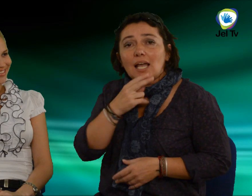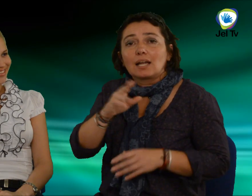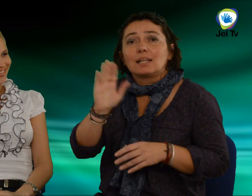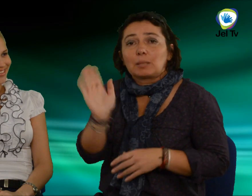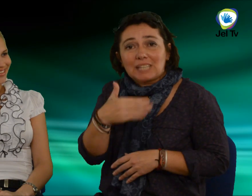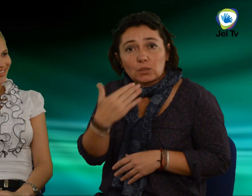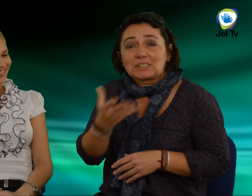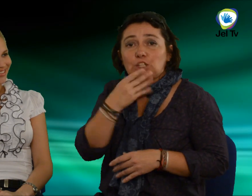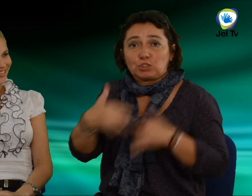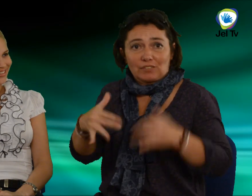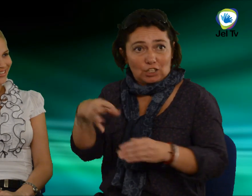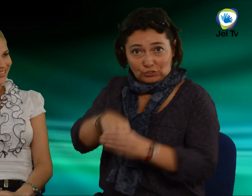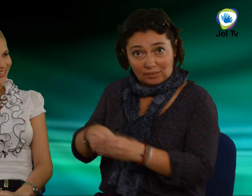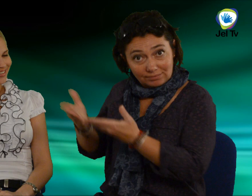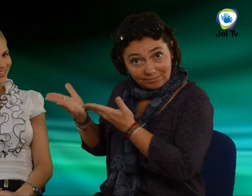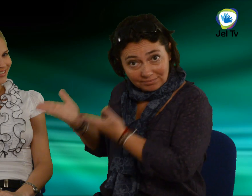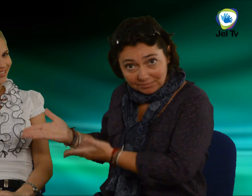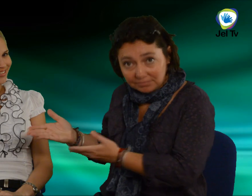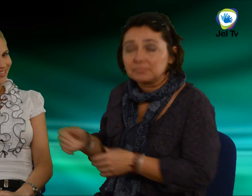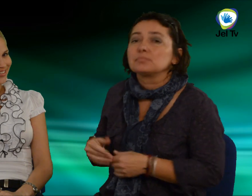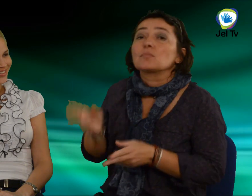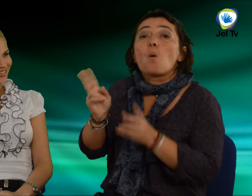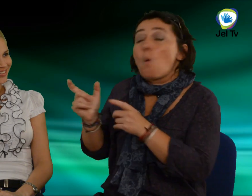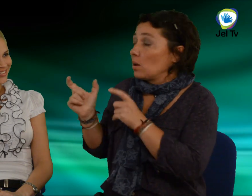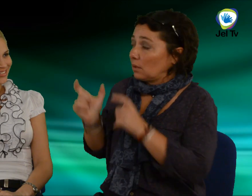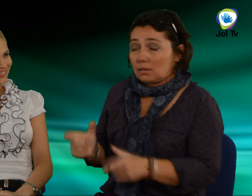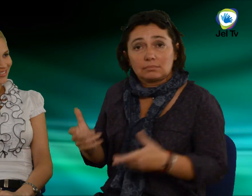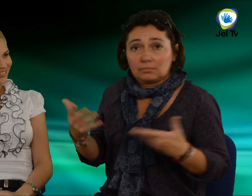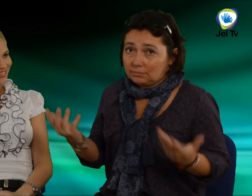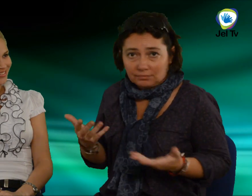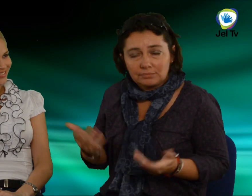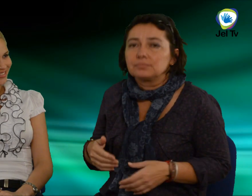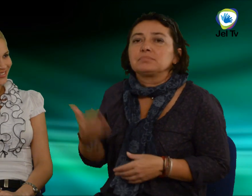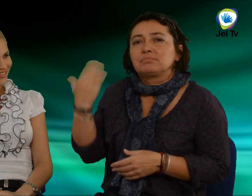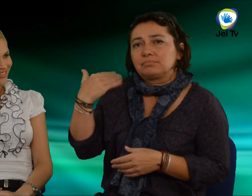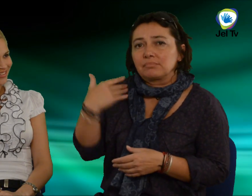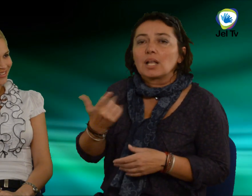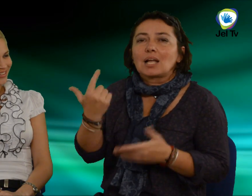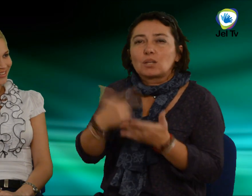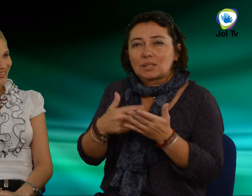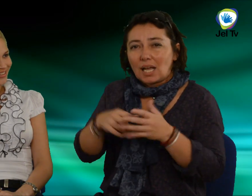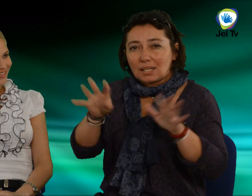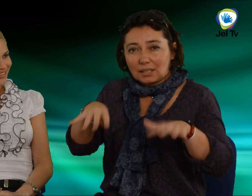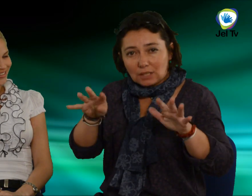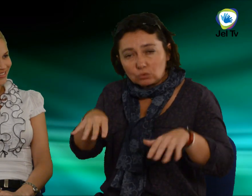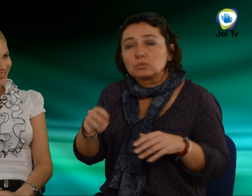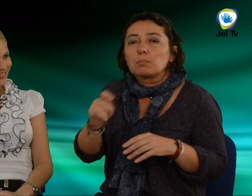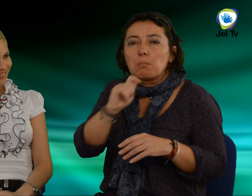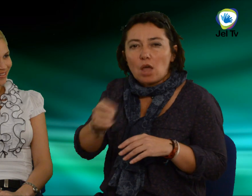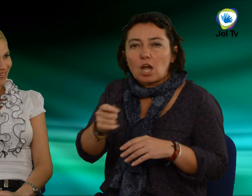aki nemrég a Siketek Nemzőköz Szépség versenyében vett részt. Hogyan is került oda? 2009-ben a